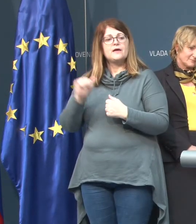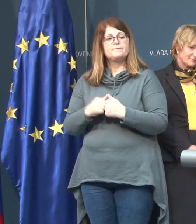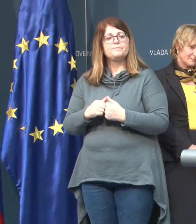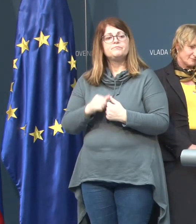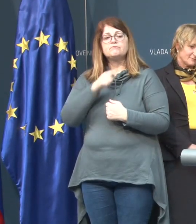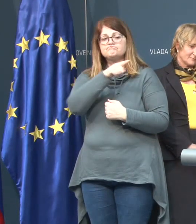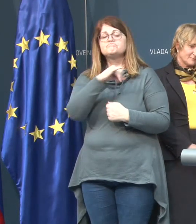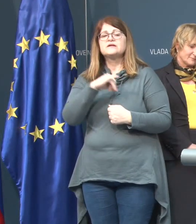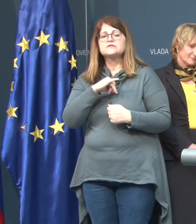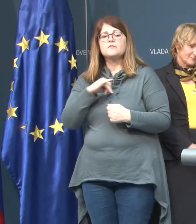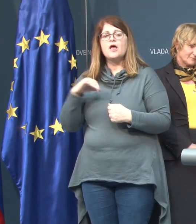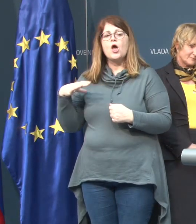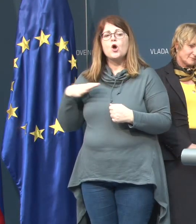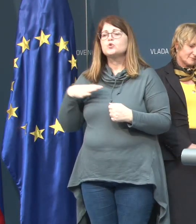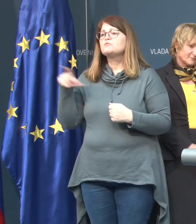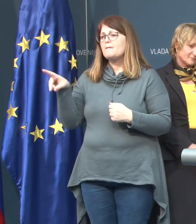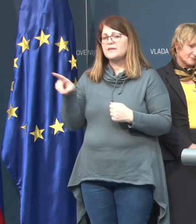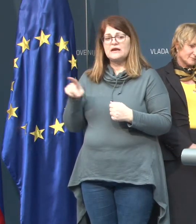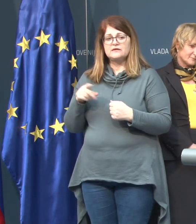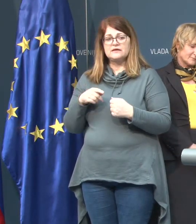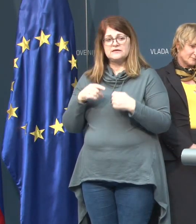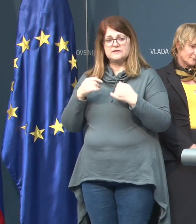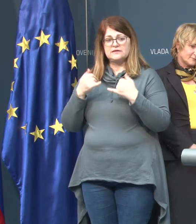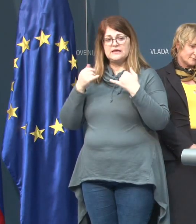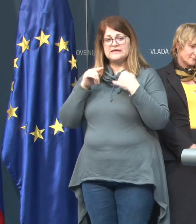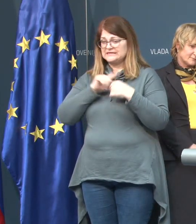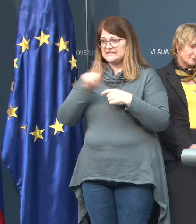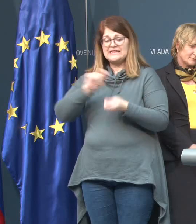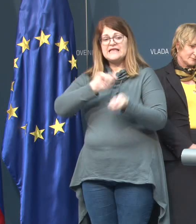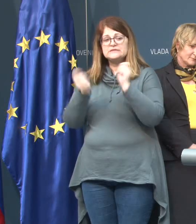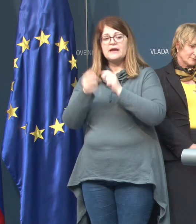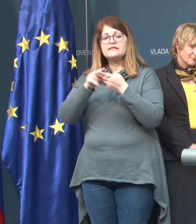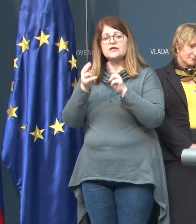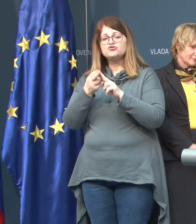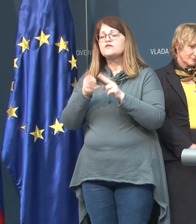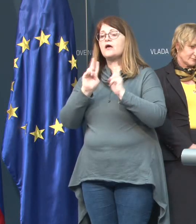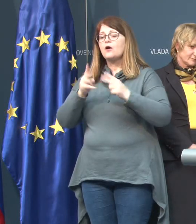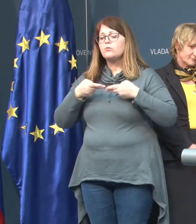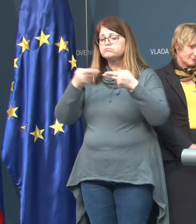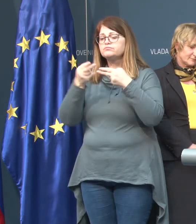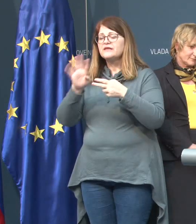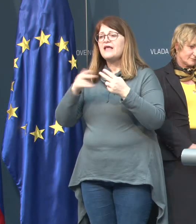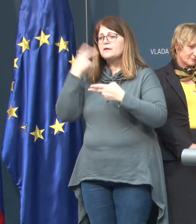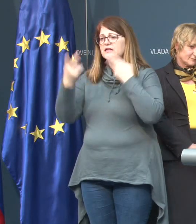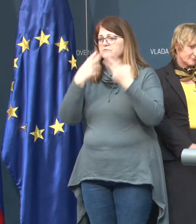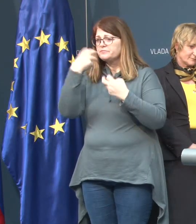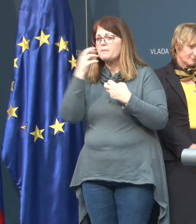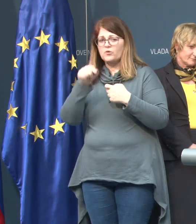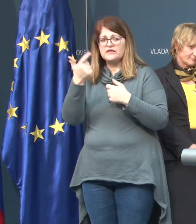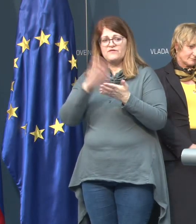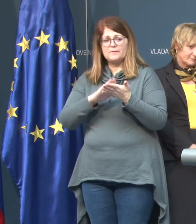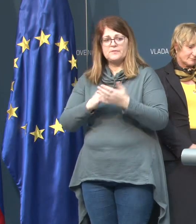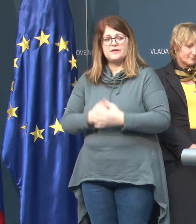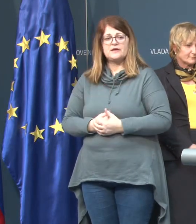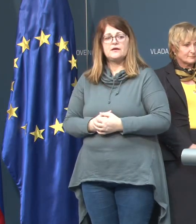Na nekomunah, sva prirnat, torej se zdaj ne preminja način napotvanje na testiranje v tem krih pririnih.